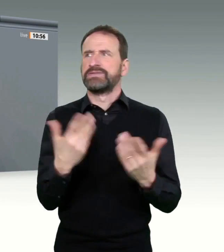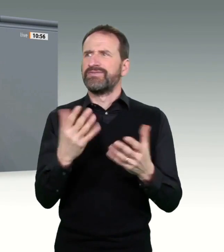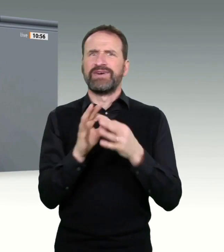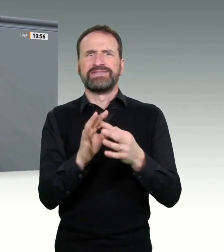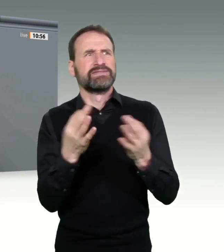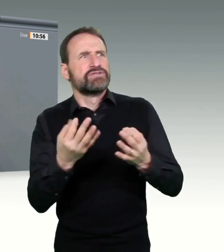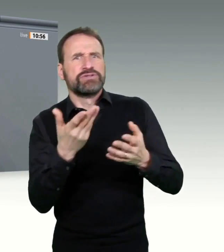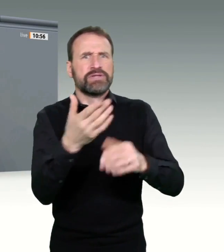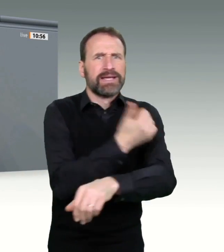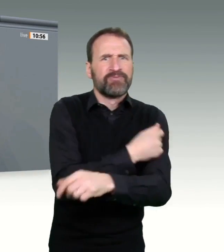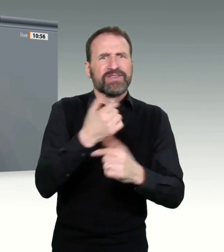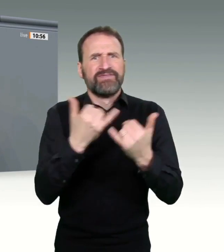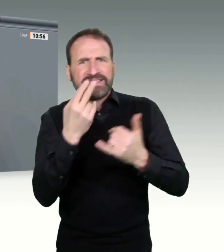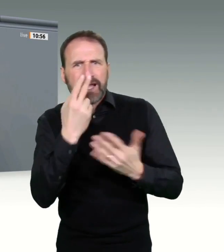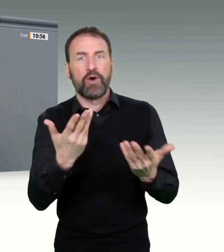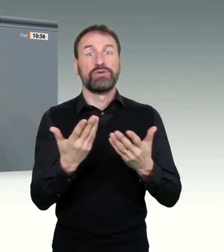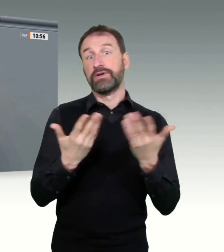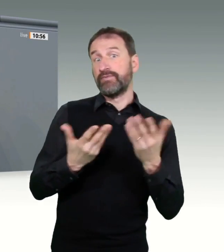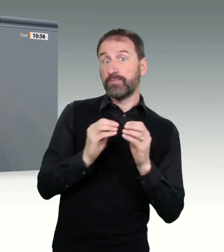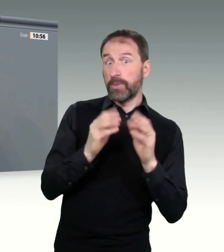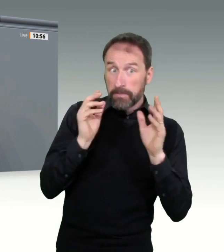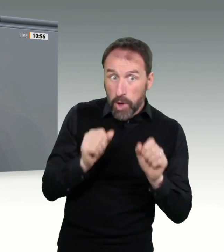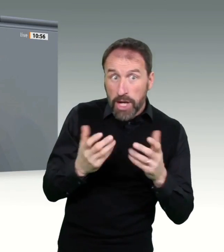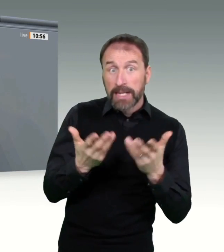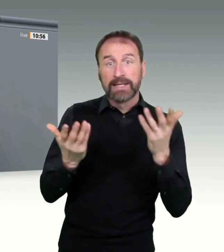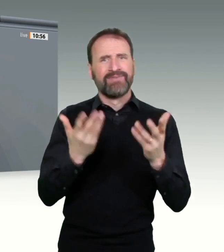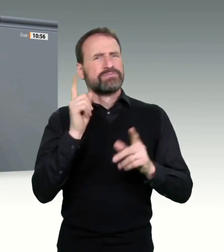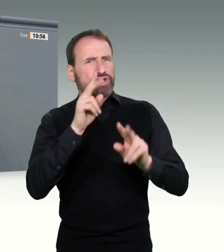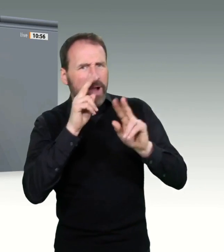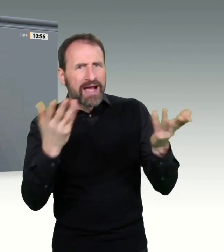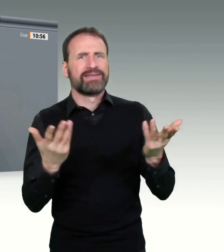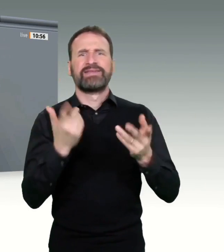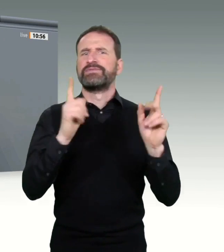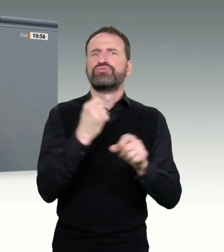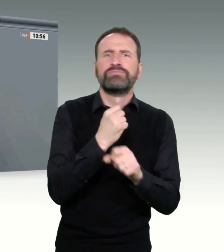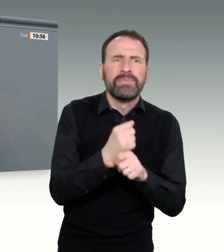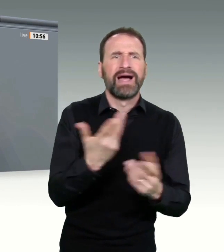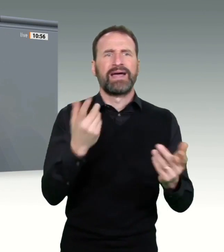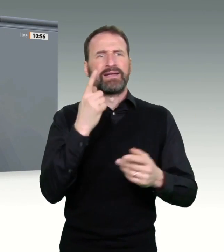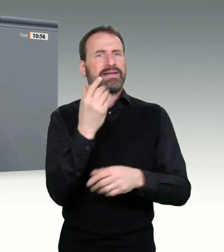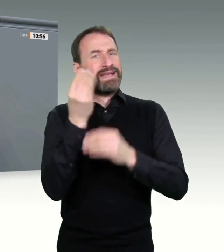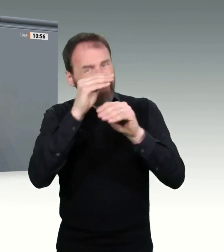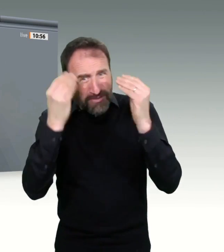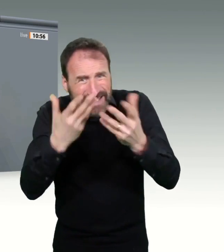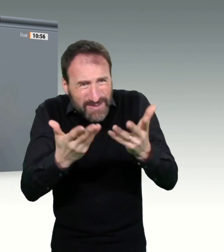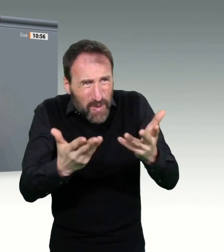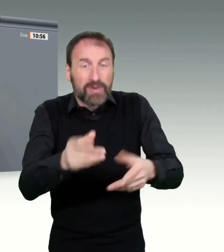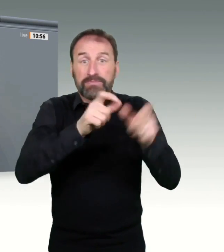Wir Grünen fordern seit, ich glaube, seit Mai, April, Mai, Juni letzten Jahres interdisziplinäre